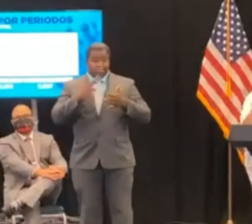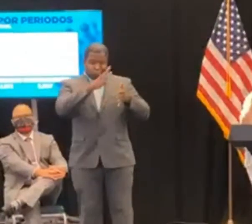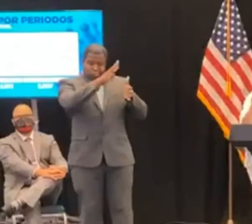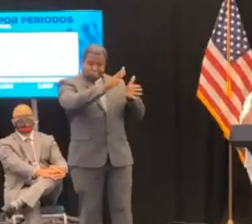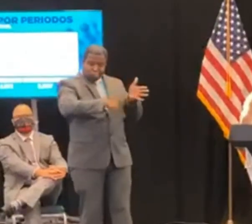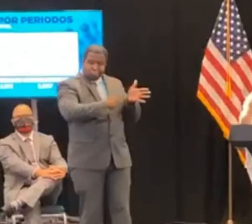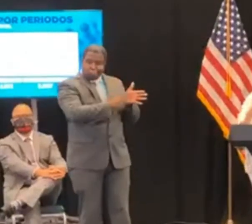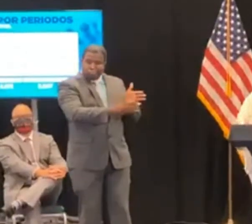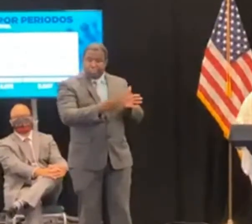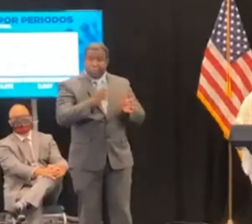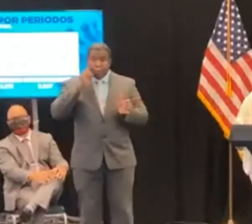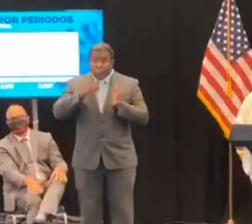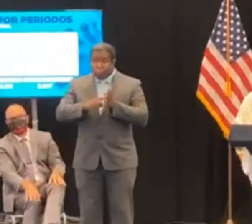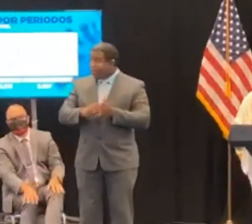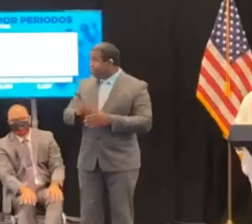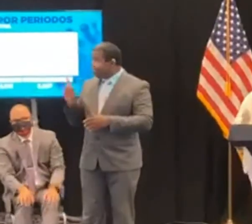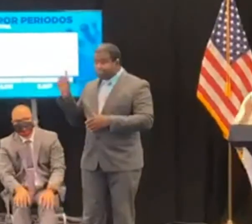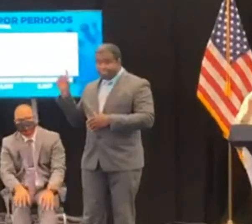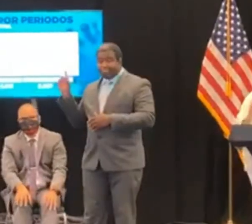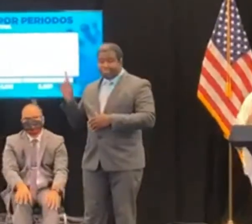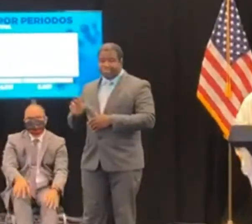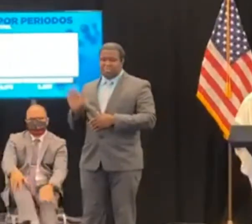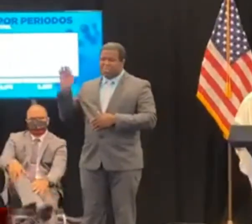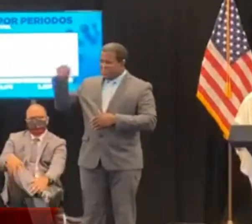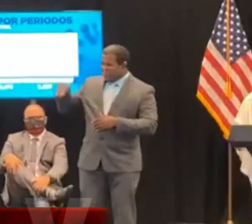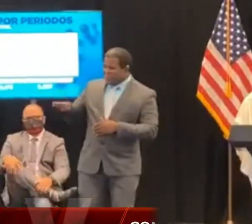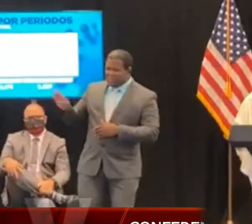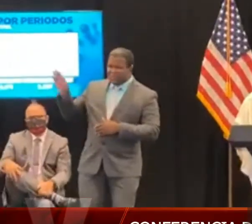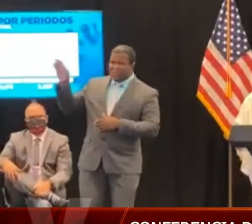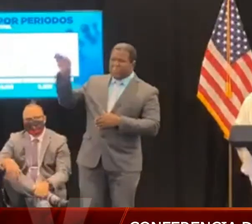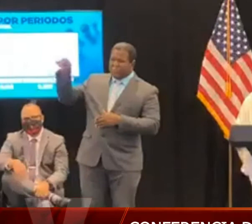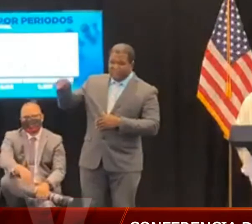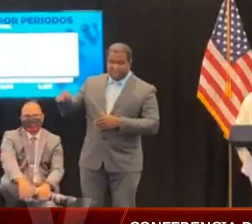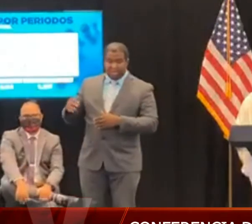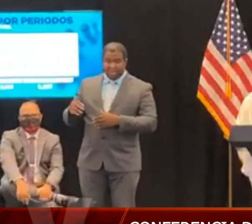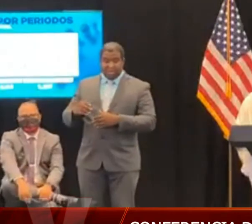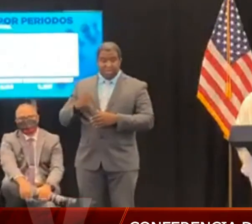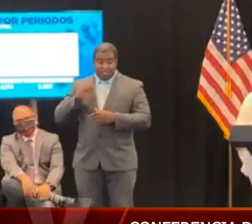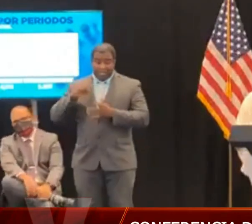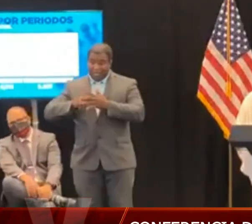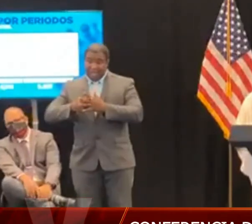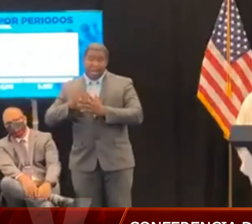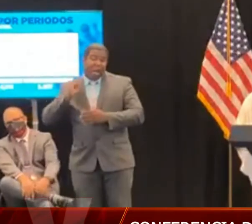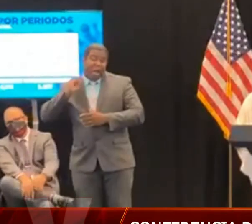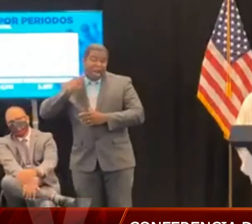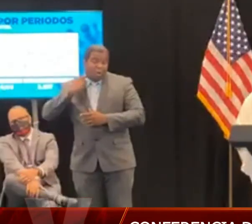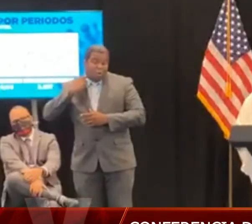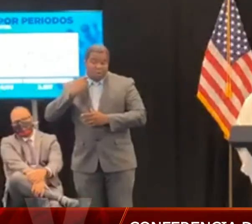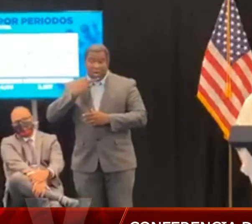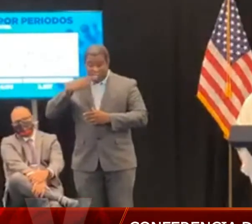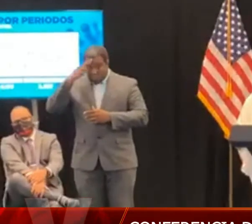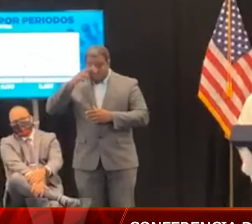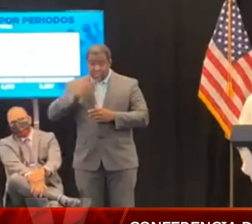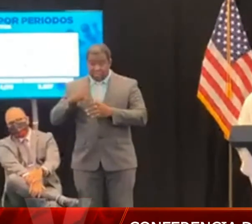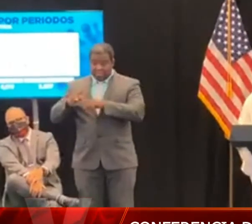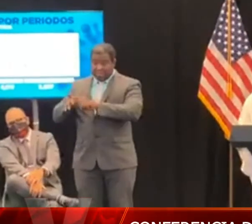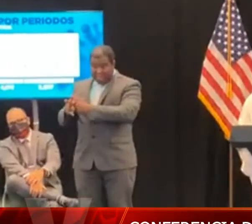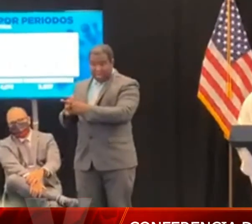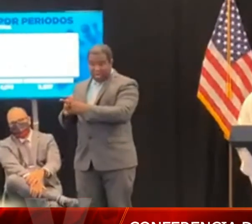al 21 de agosto, hubo 6,173 casos positivos.